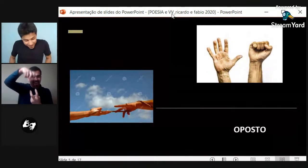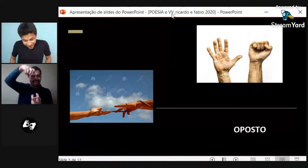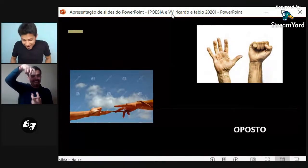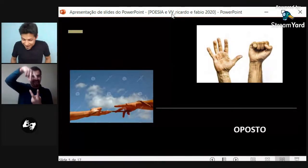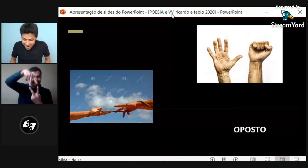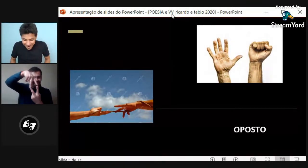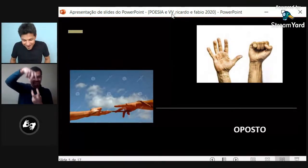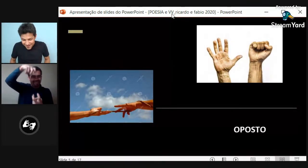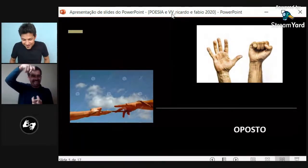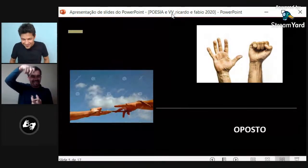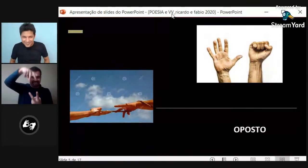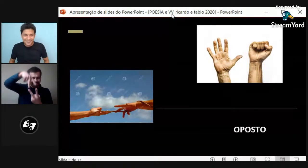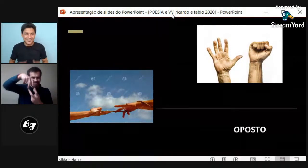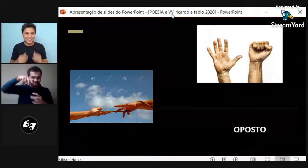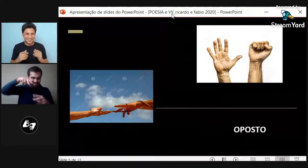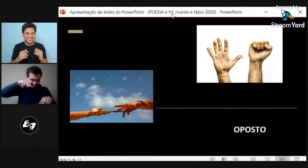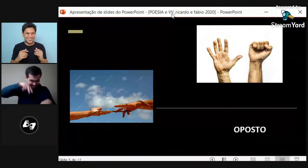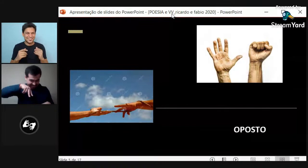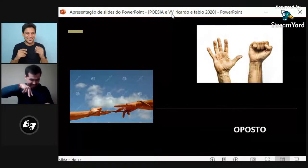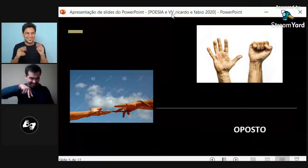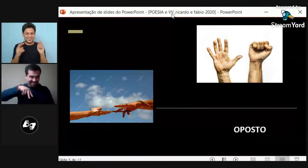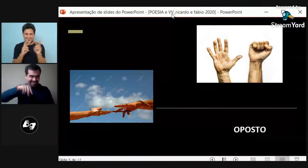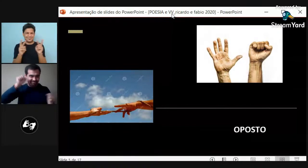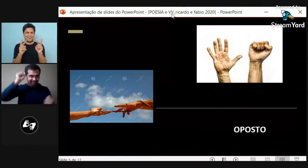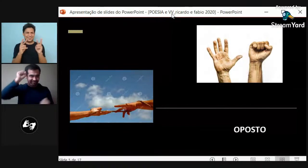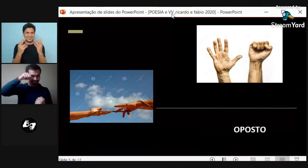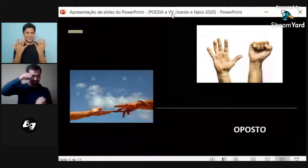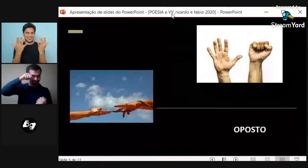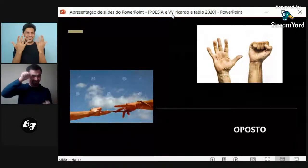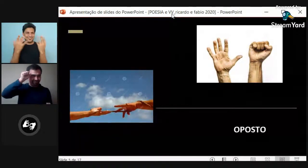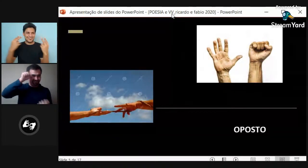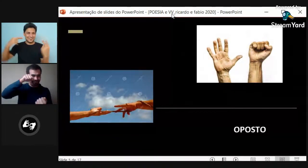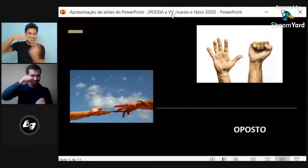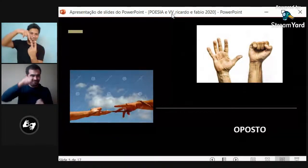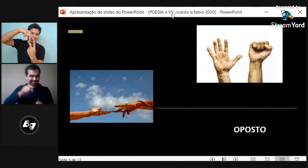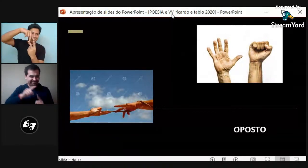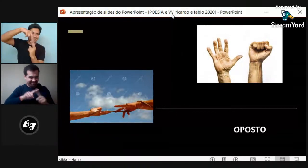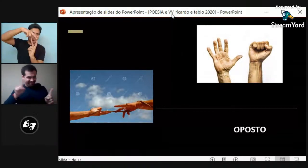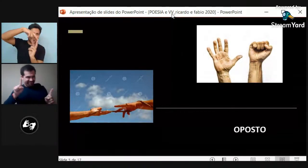Como si alguien estuviera caminando y se viera el reflejo. O dos personas opuestas.